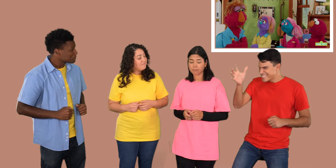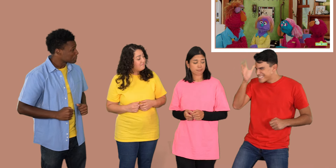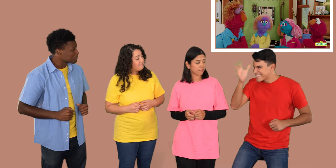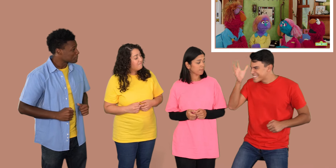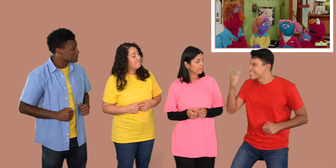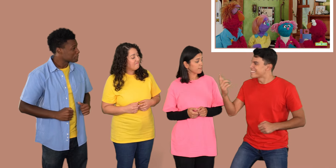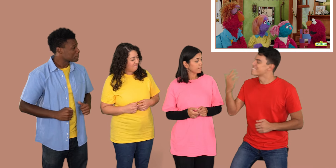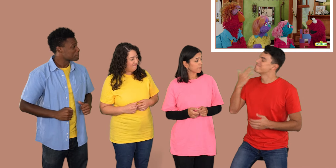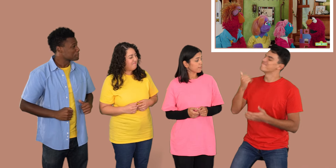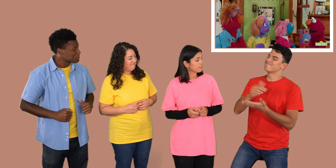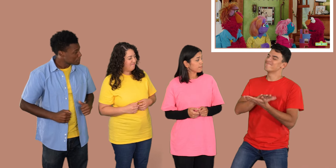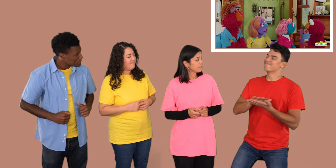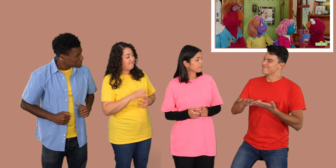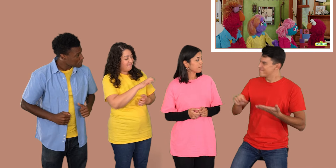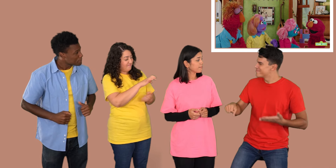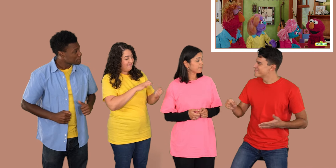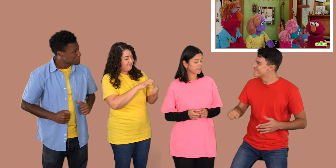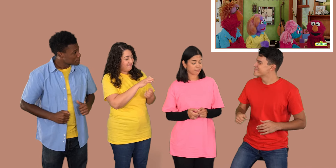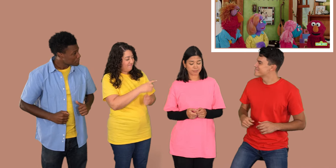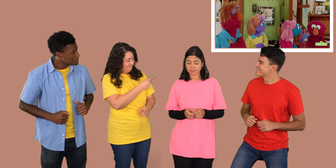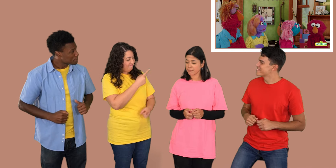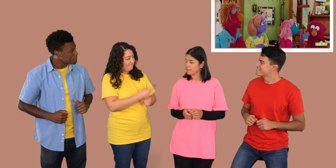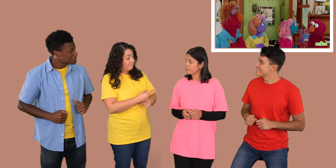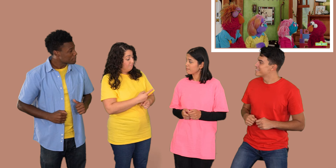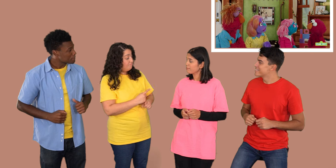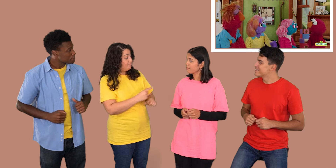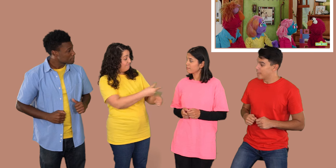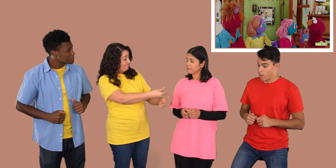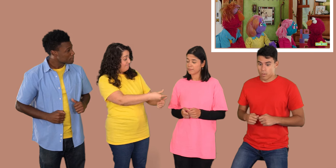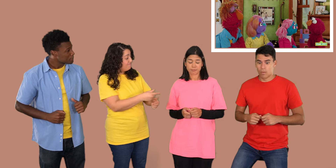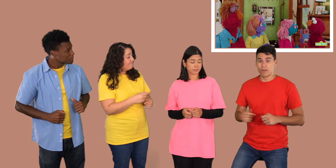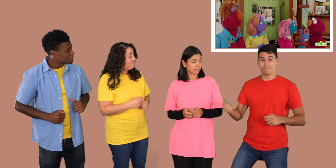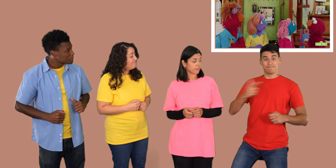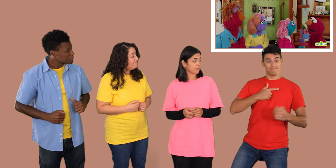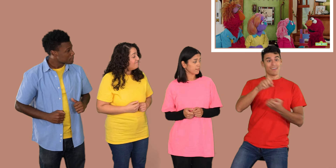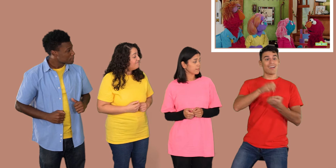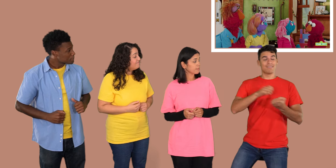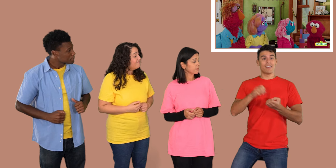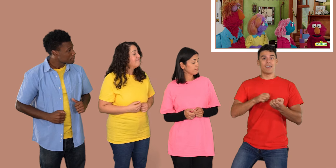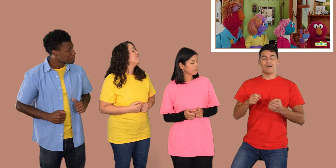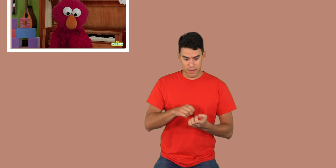papá es muy amable. Tienes razón, Elmo. Ahora es tu turno, Elmo. Ah, turno de Elmo.